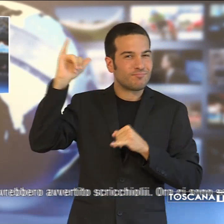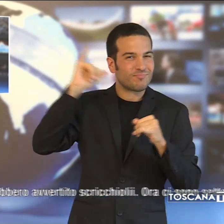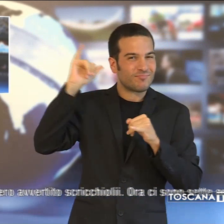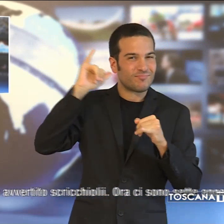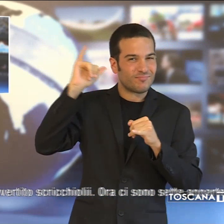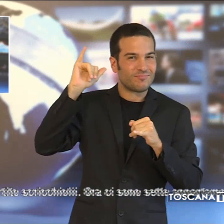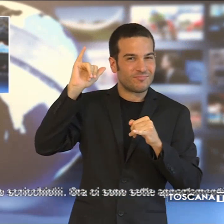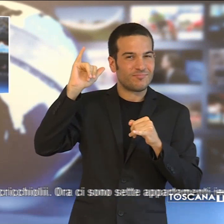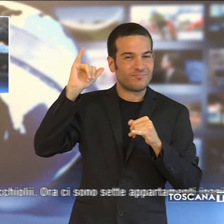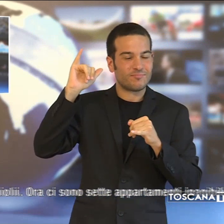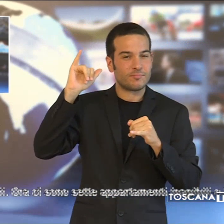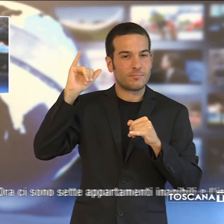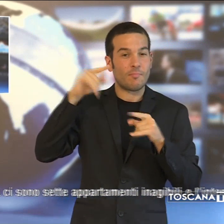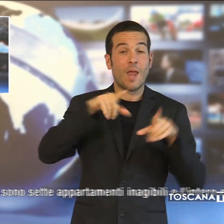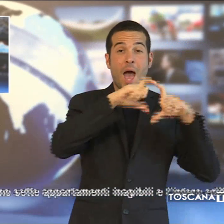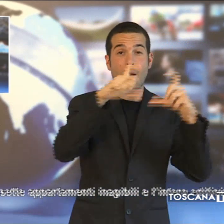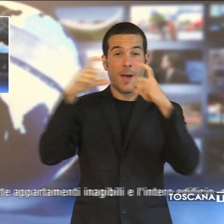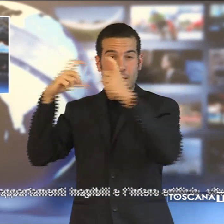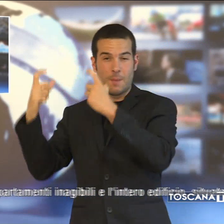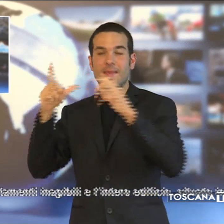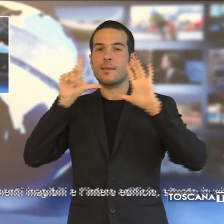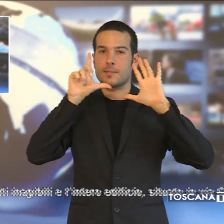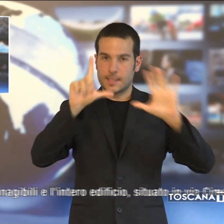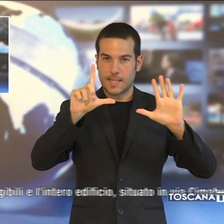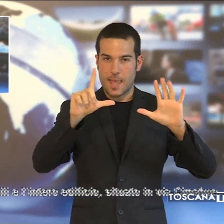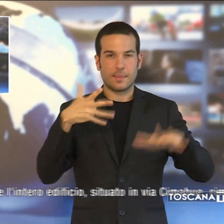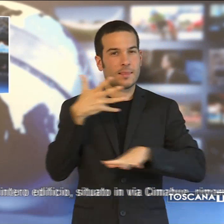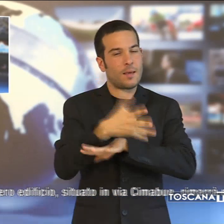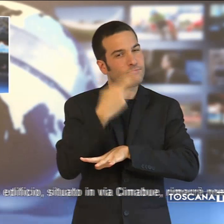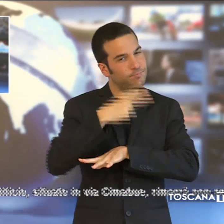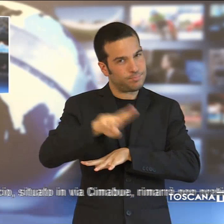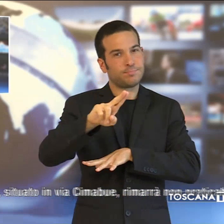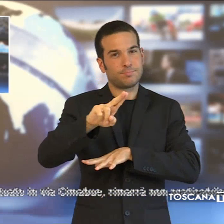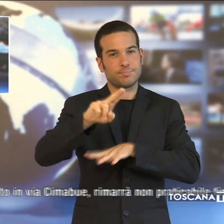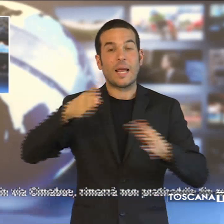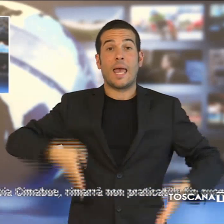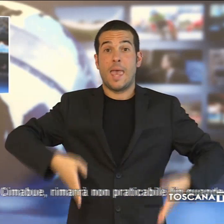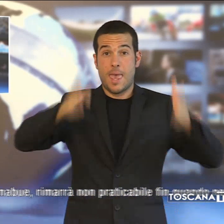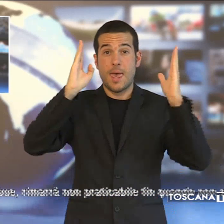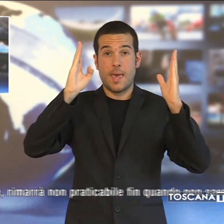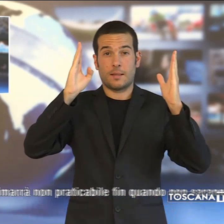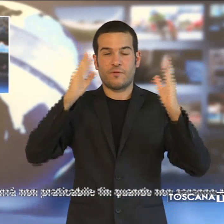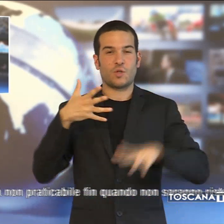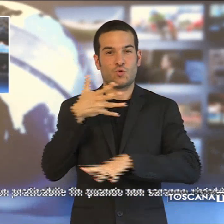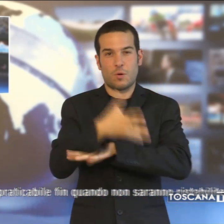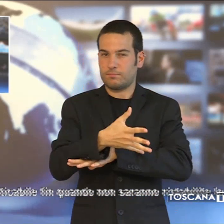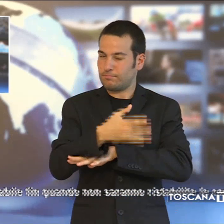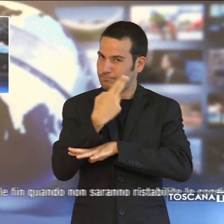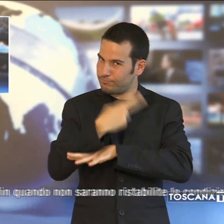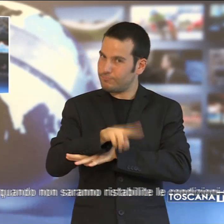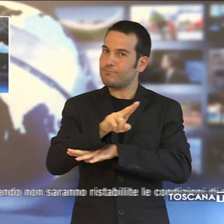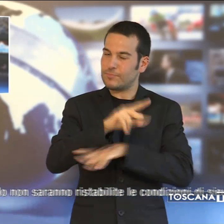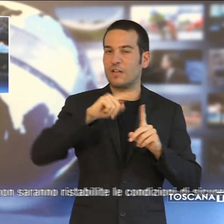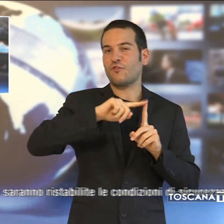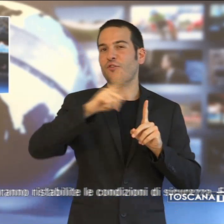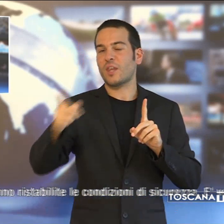Ora ci sono sette appartamenti inagibili e l'intero edificio rimarrà non praticabile fin quando